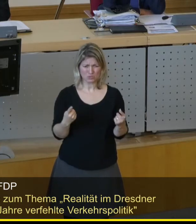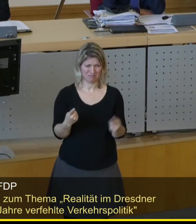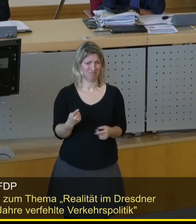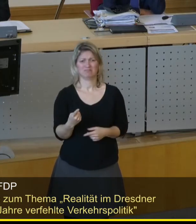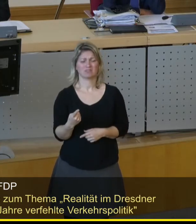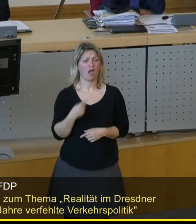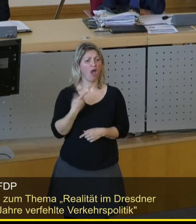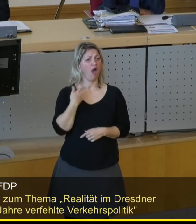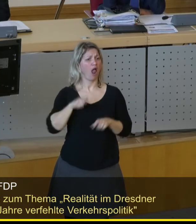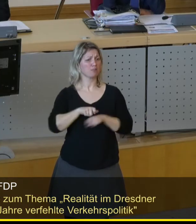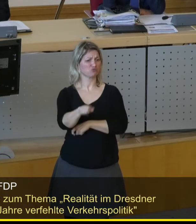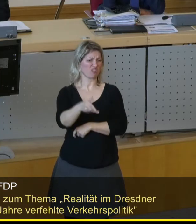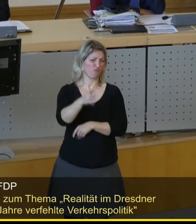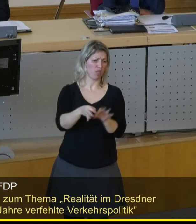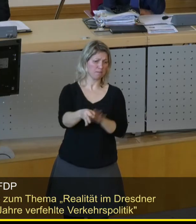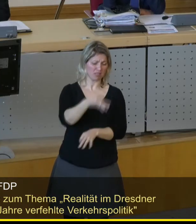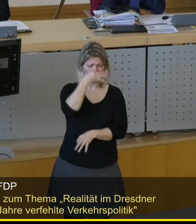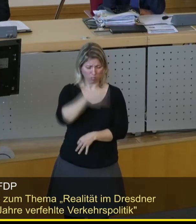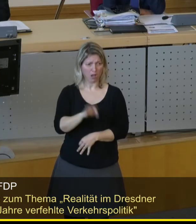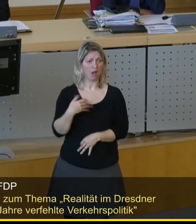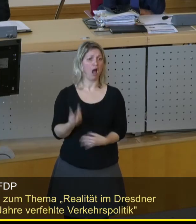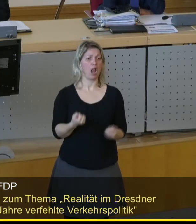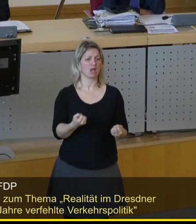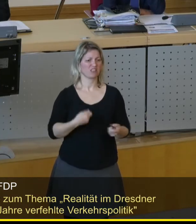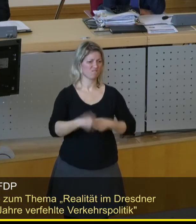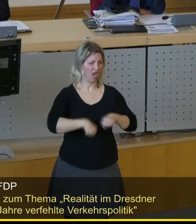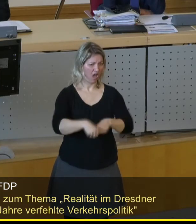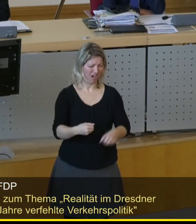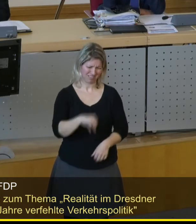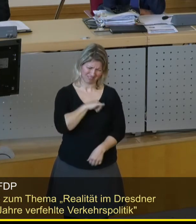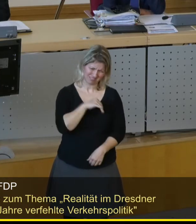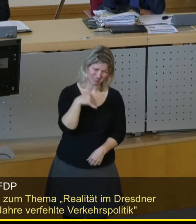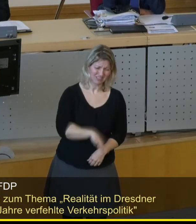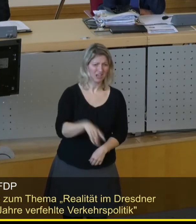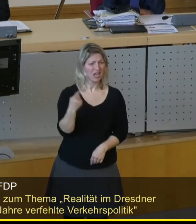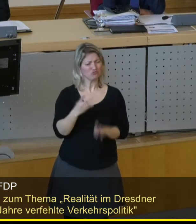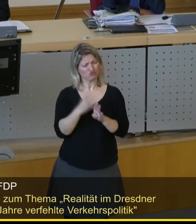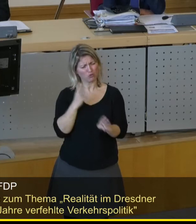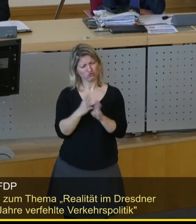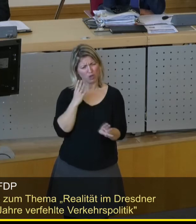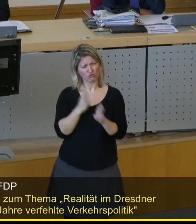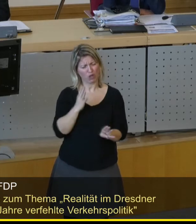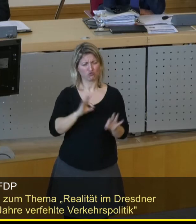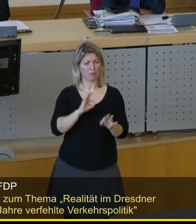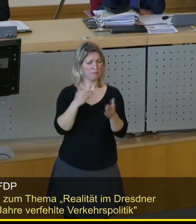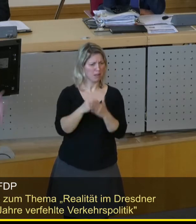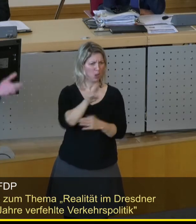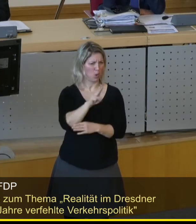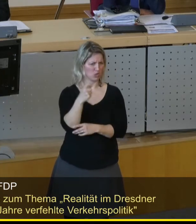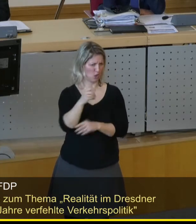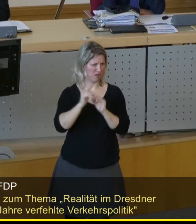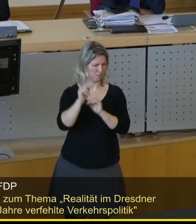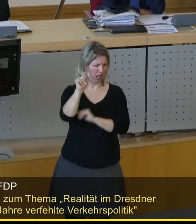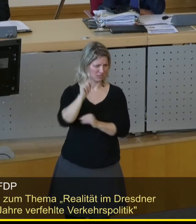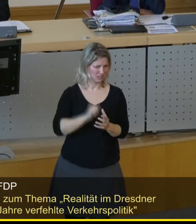Radweg an der Albertstraße, das sind nicht die Lastenfahrräder, sondern das ist diese unerträgliche Stausituation, zum Beispiel am Ullersdorfer Platz und bei